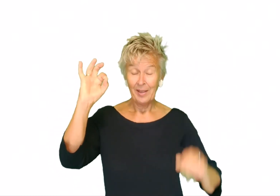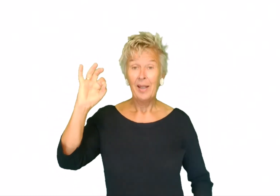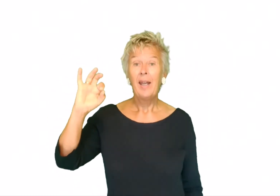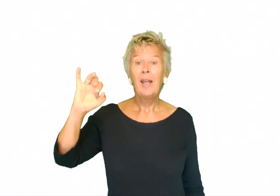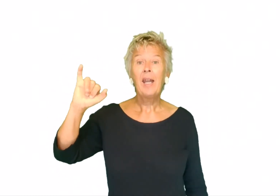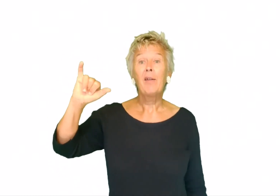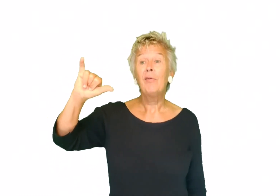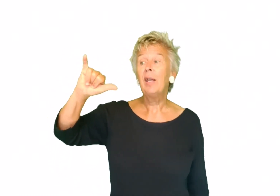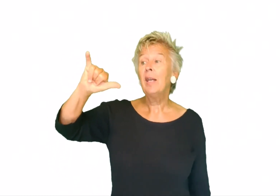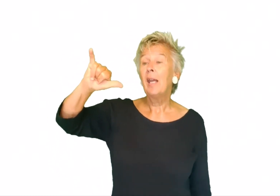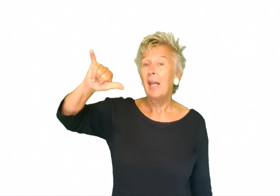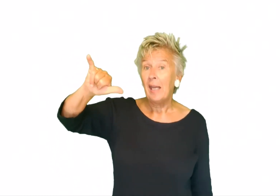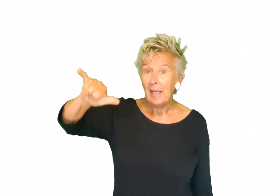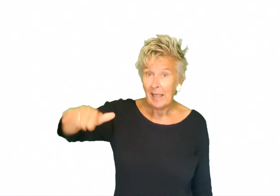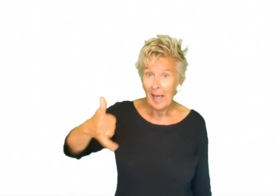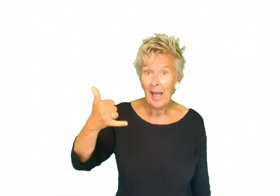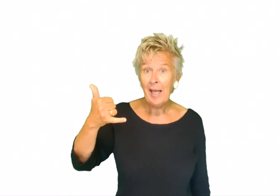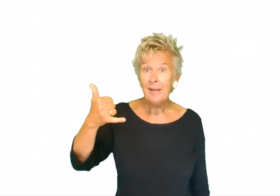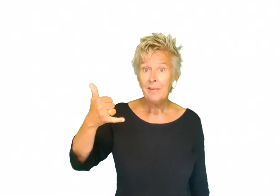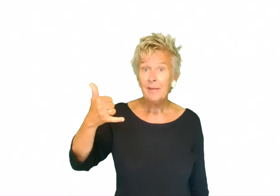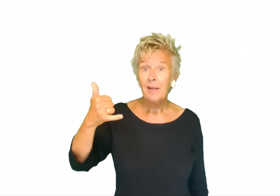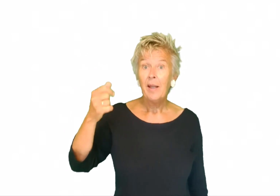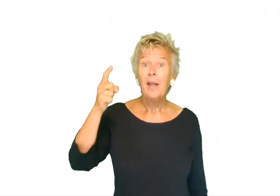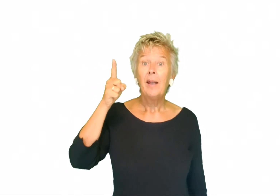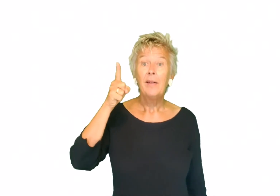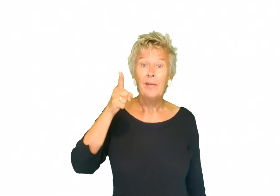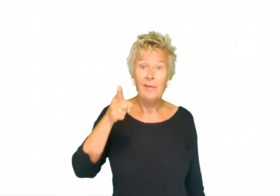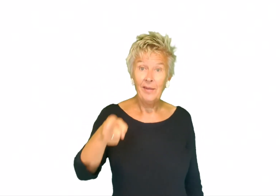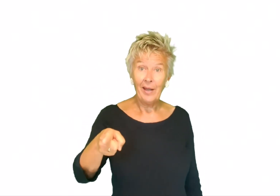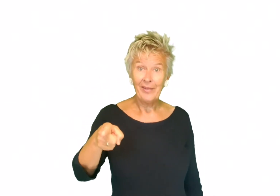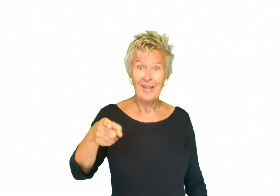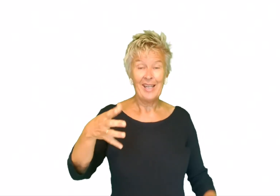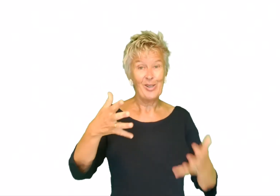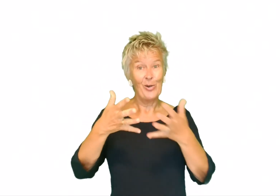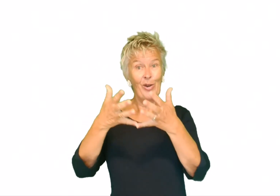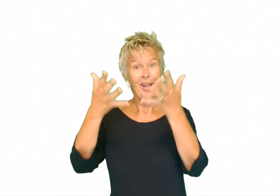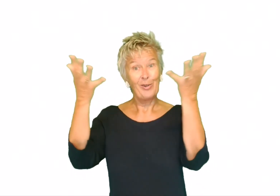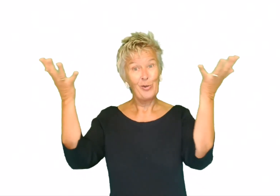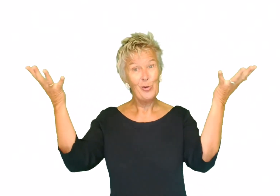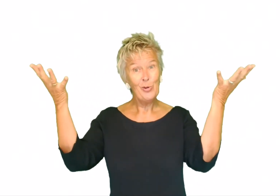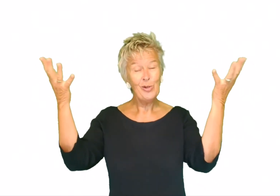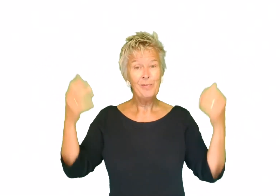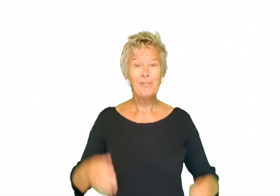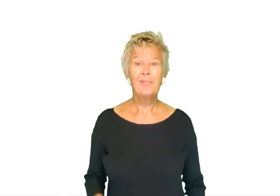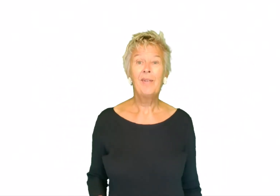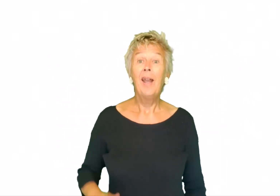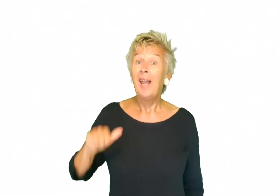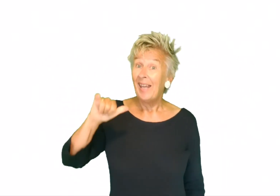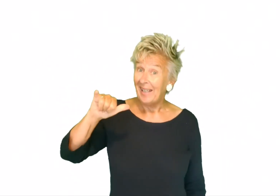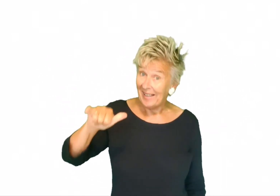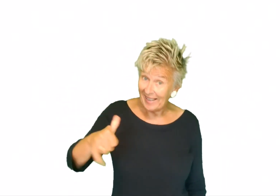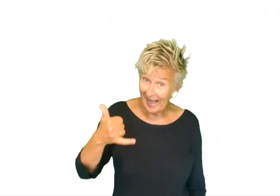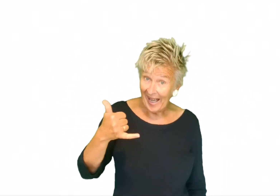Dan krijgen we weer. Ja dat is de natuur. Ja